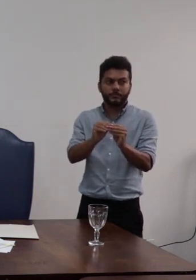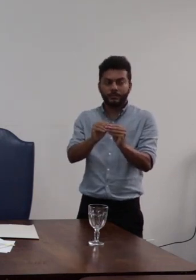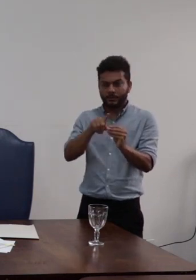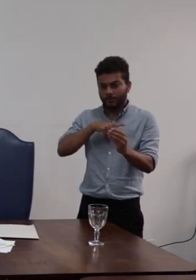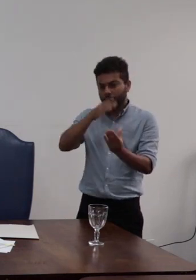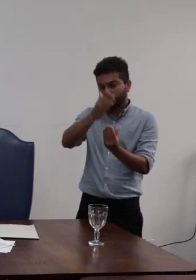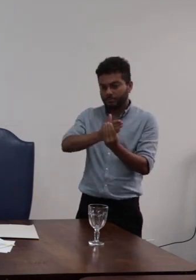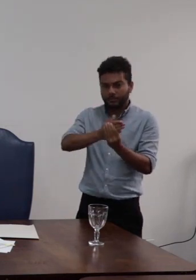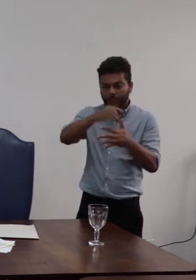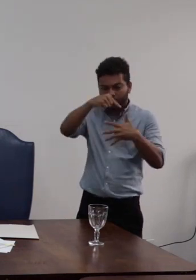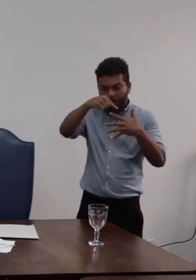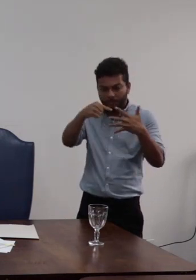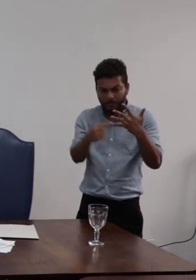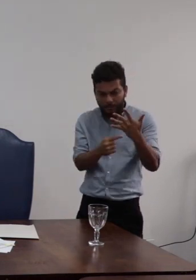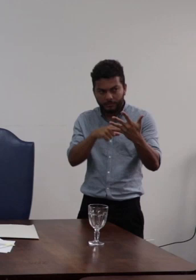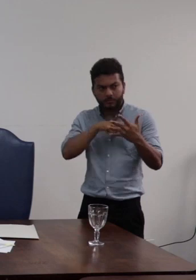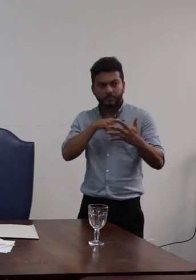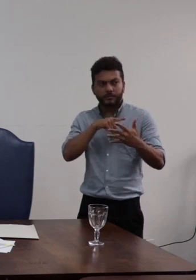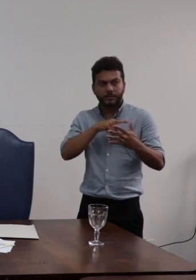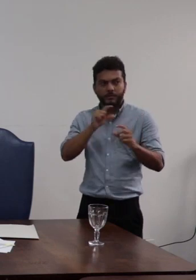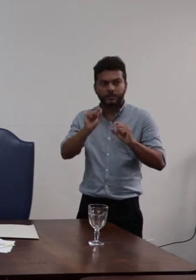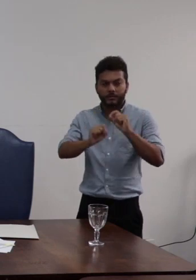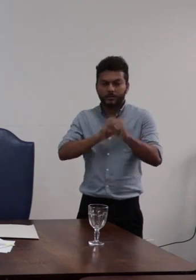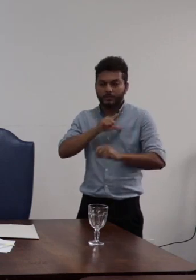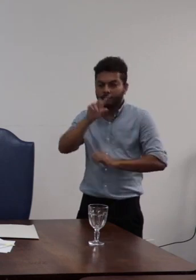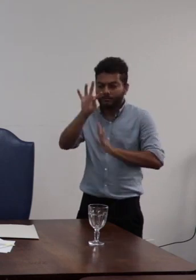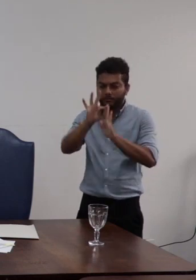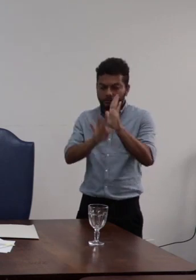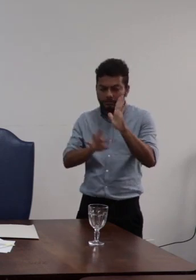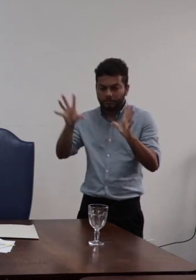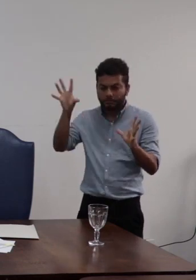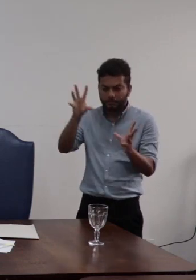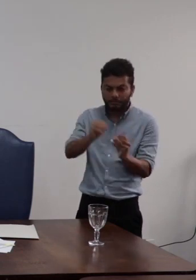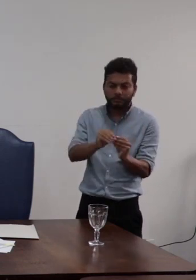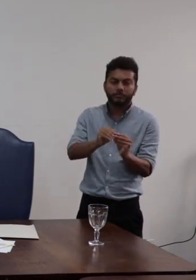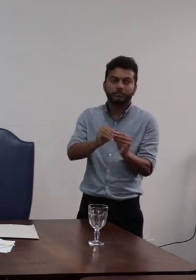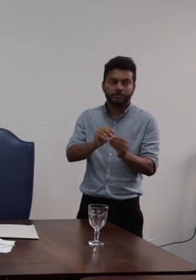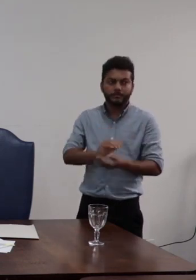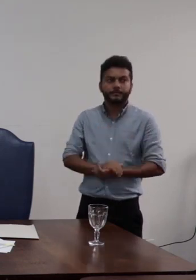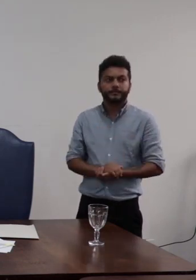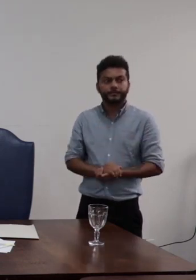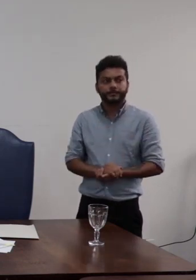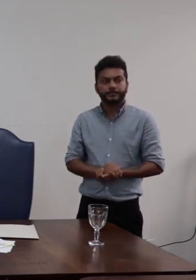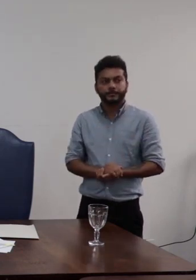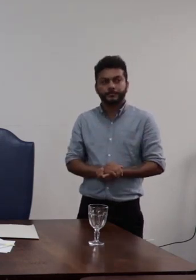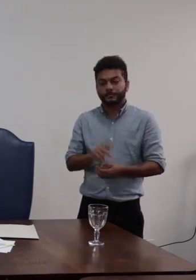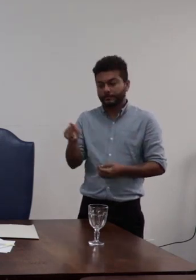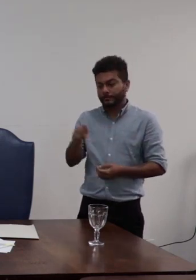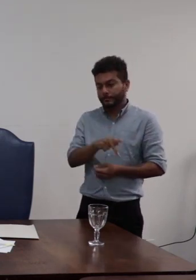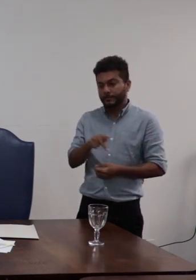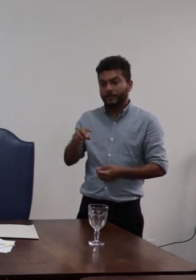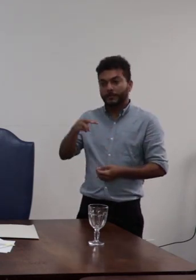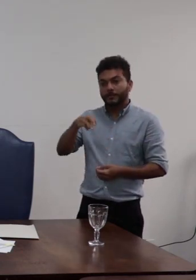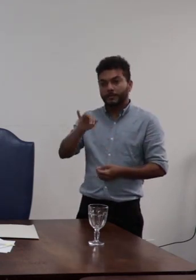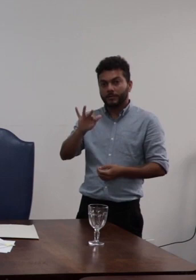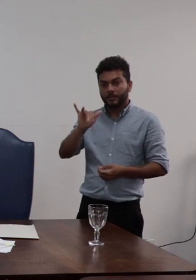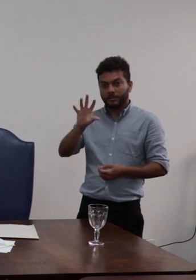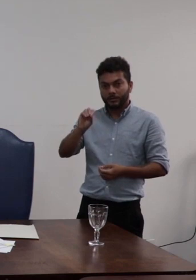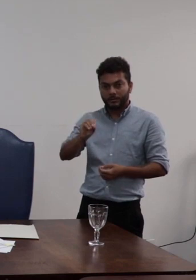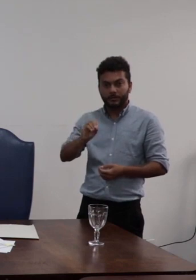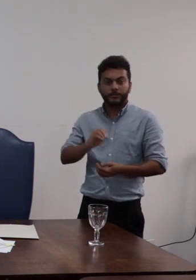todo o processo do PAP e da decisão da presidência e o professor Maurício ele